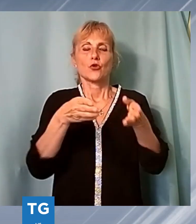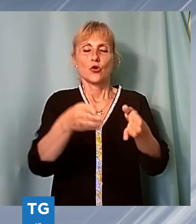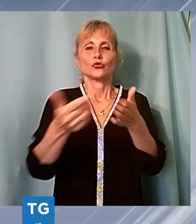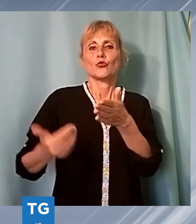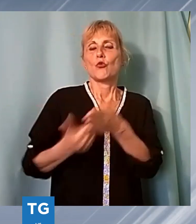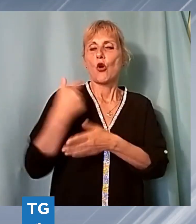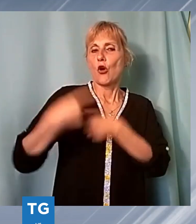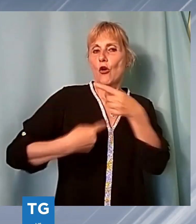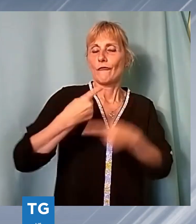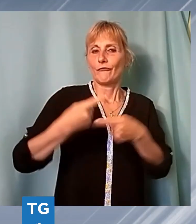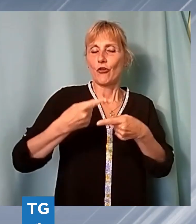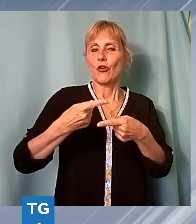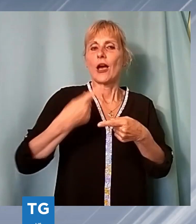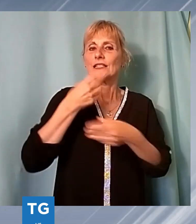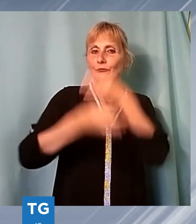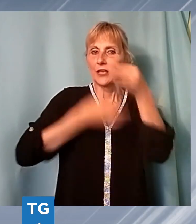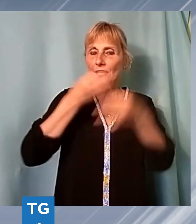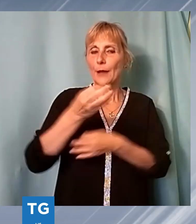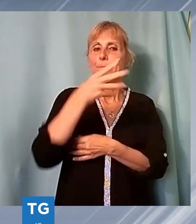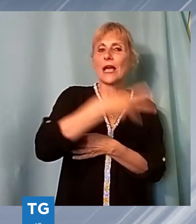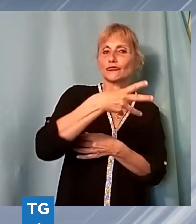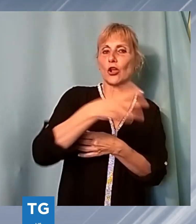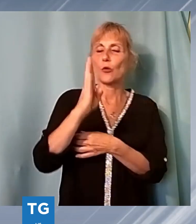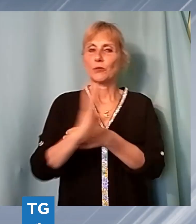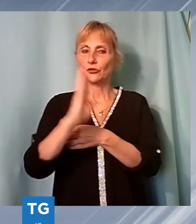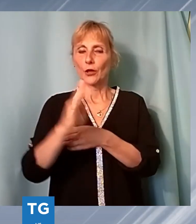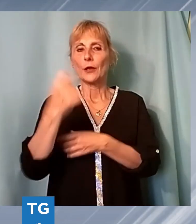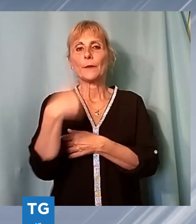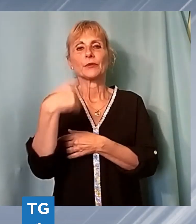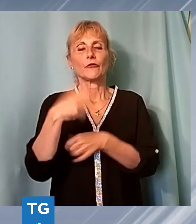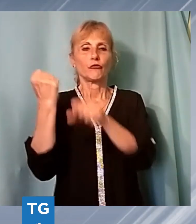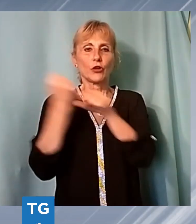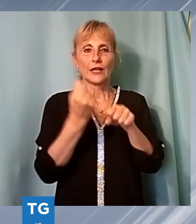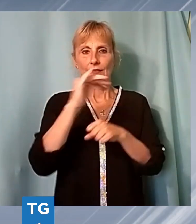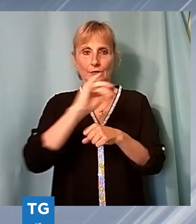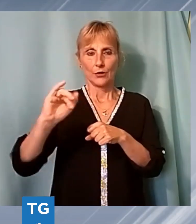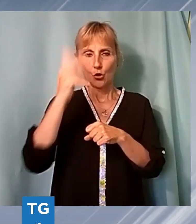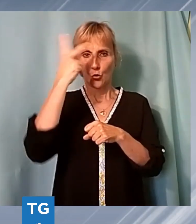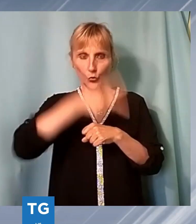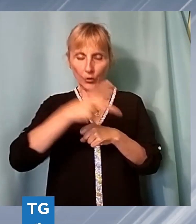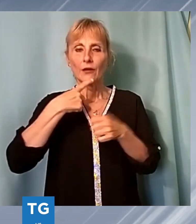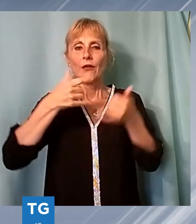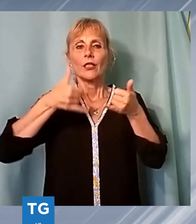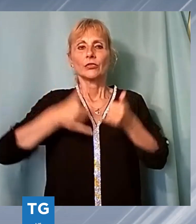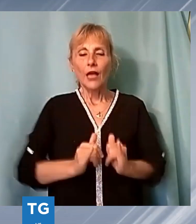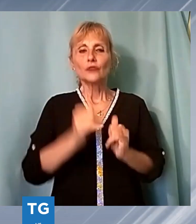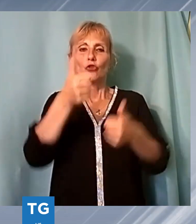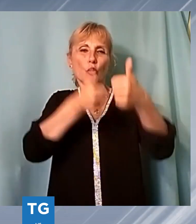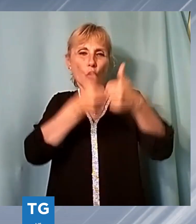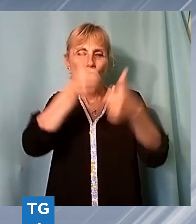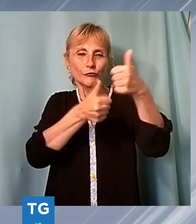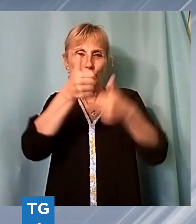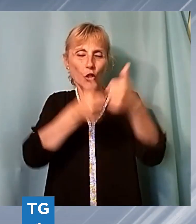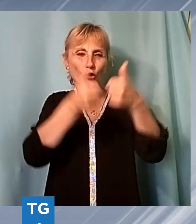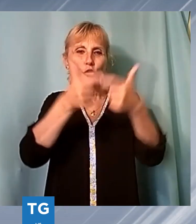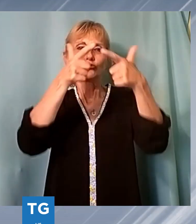spiegato Marcello Bertocchini, presidente della Fondazione Cassa di Risparmio di Lucca, nasce da un confronto con le anime della città nell